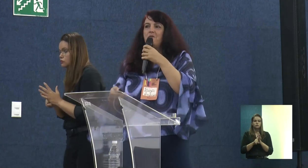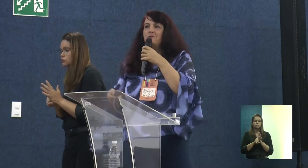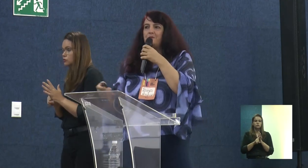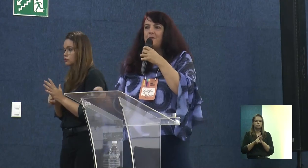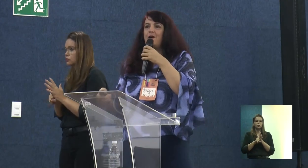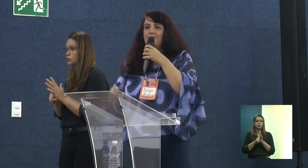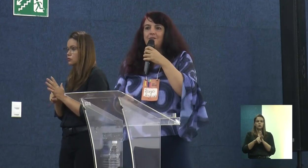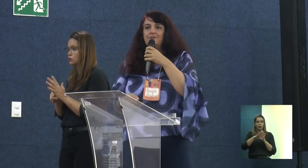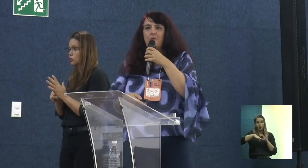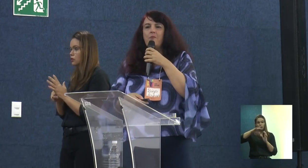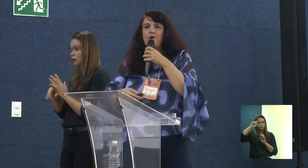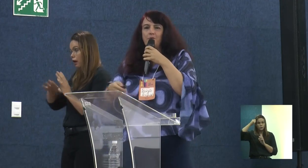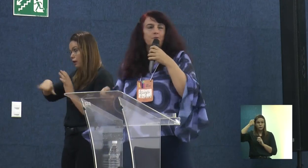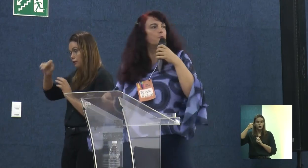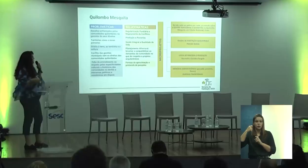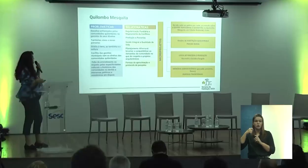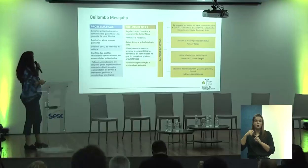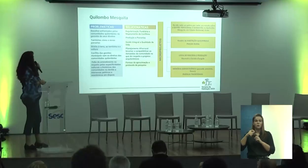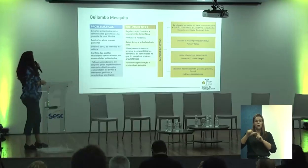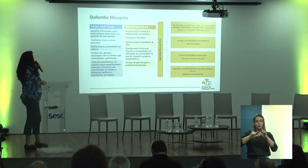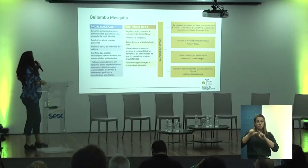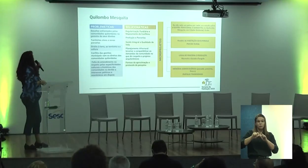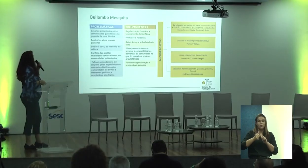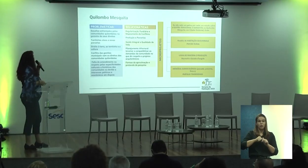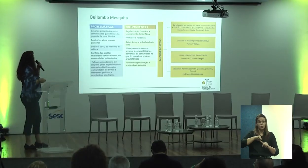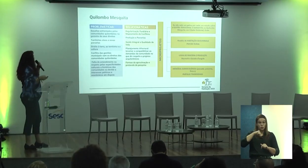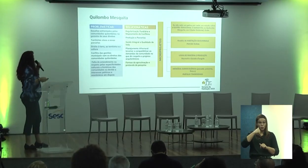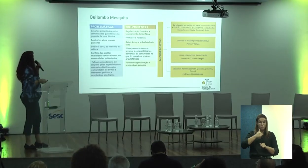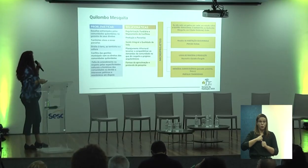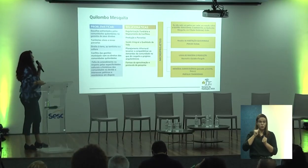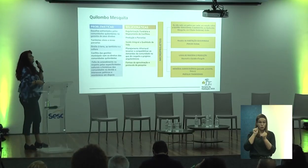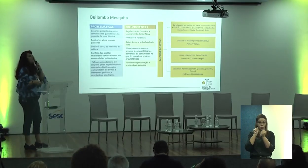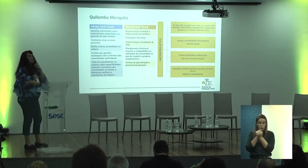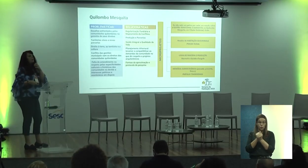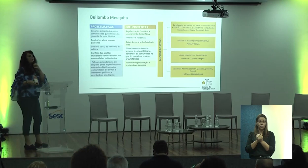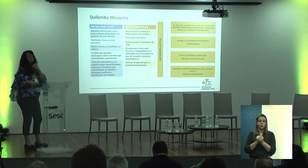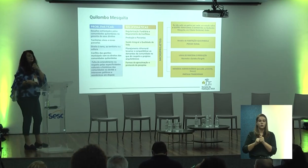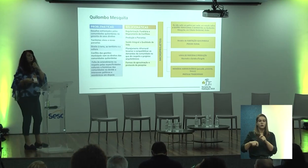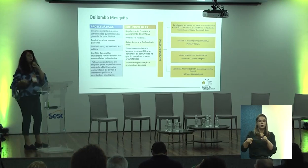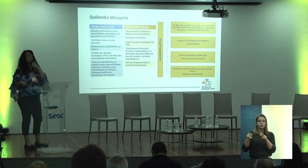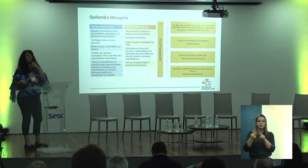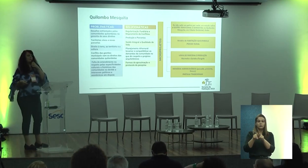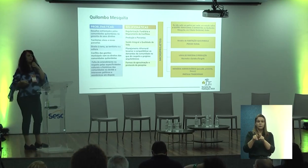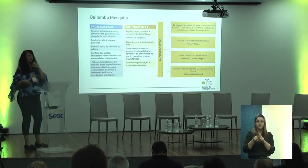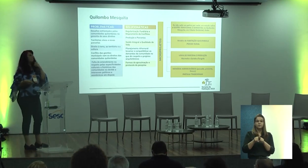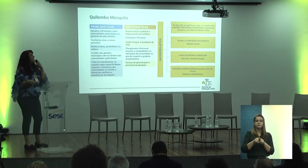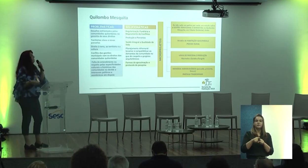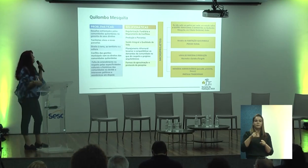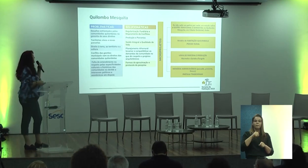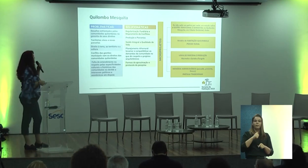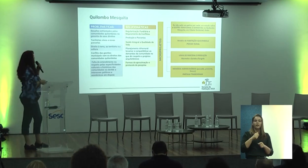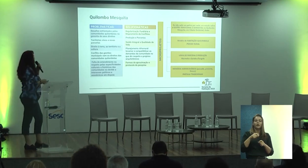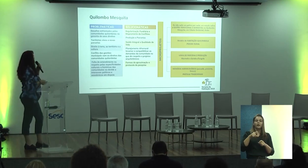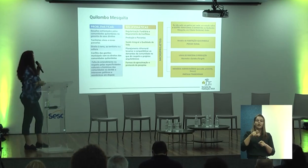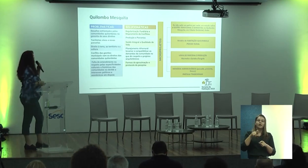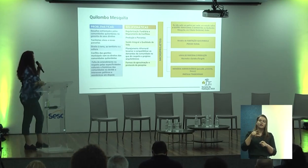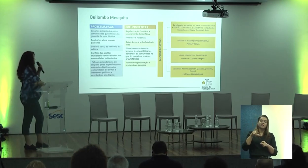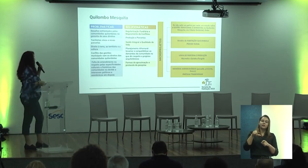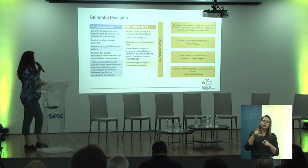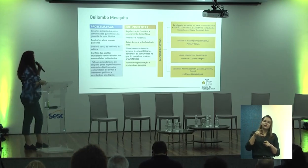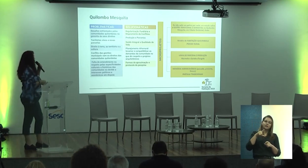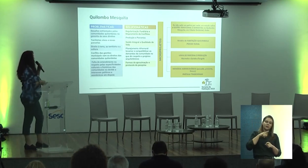assim, um trabalho do antropólogo no grupo. Modelo de habitação quilombola, a gente está com essa demanda do